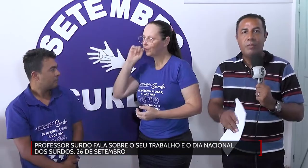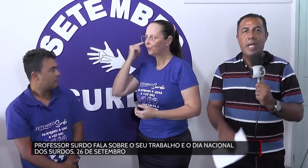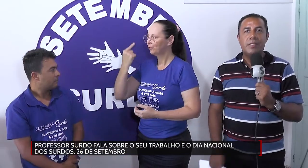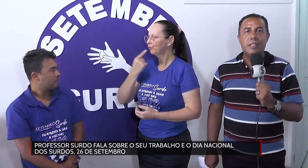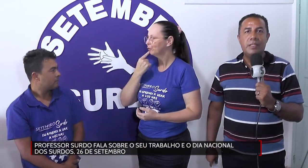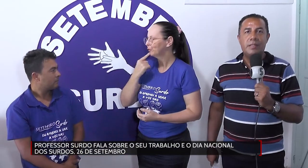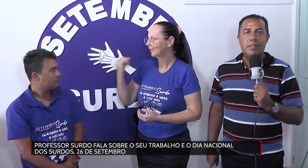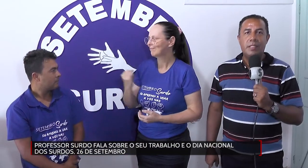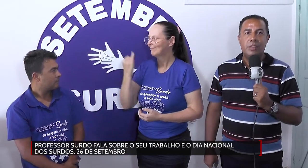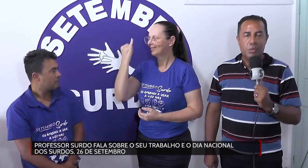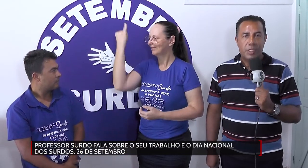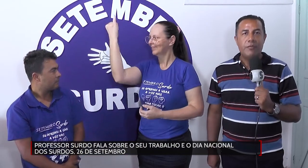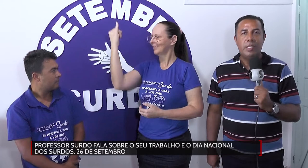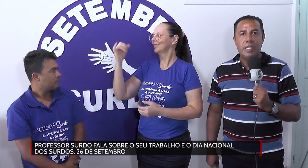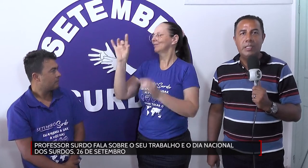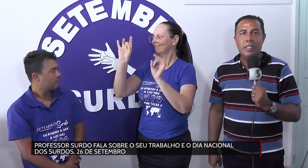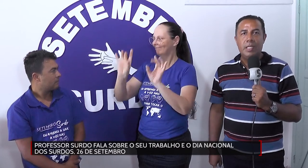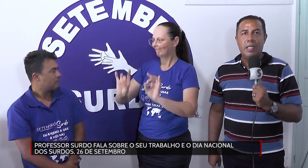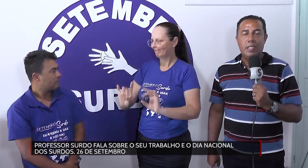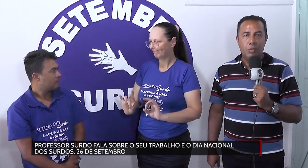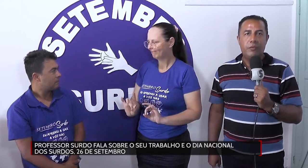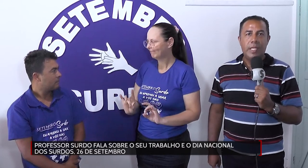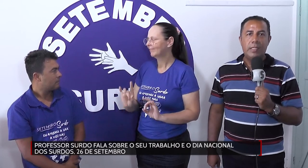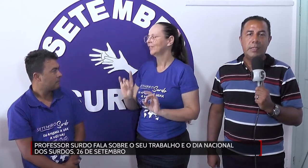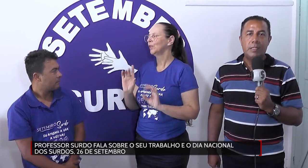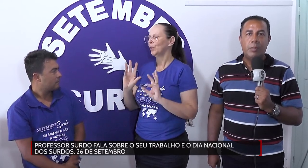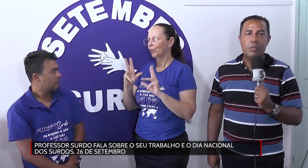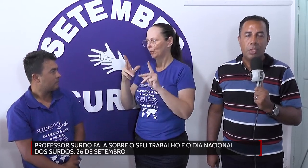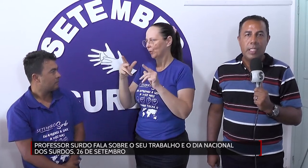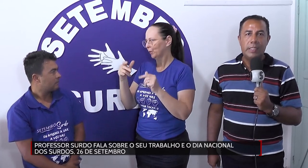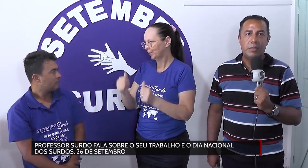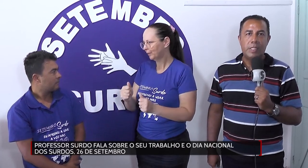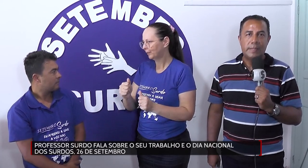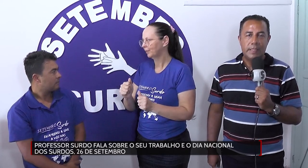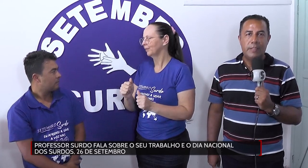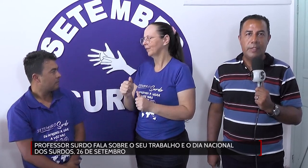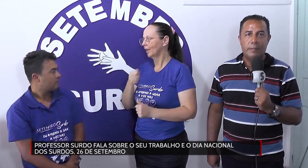imagens de Gustavo Henrique e do Félix, para o jornalismo da SIC TV. Henrique e Obrigado.